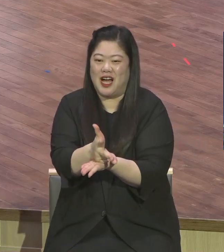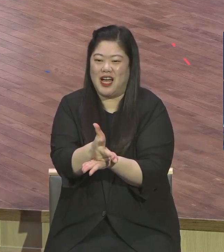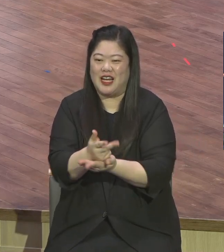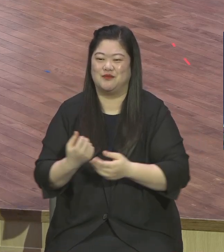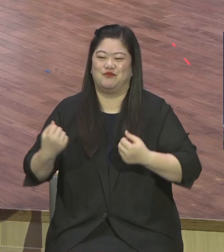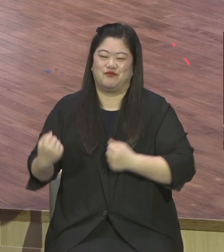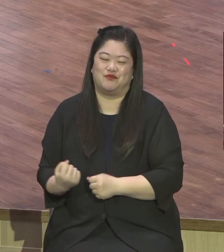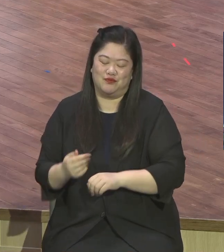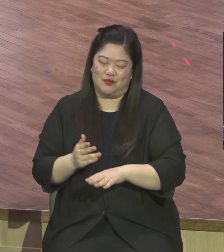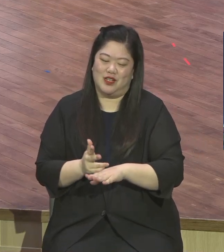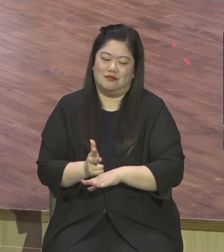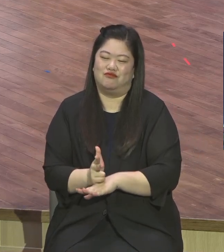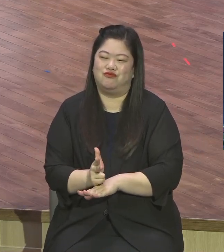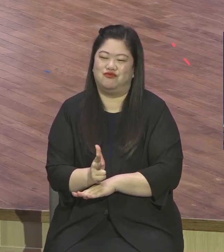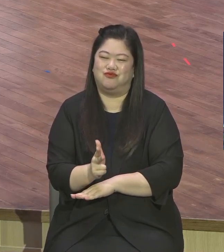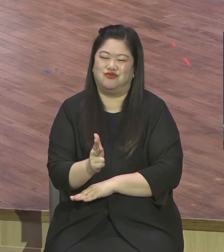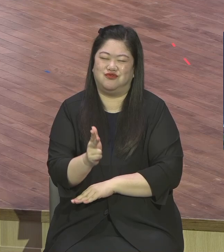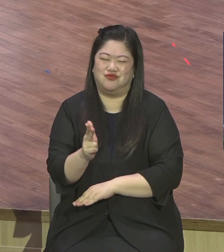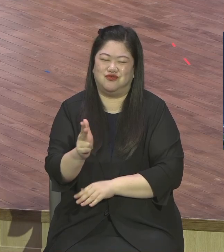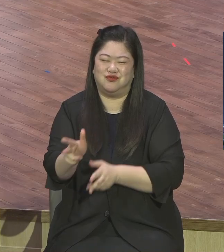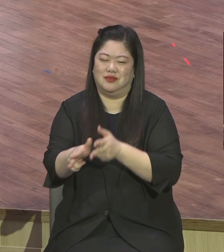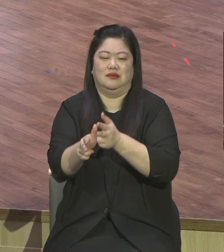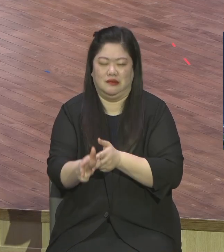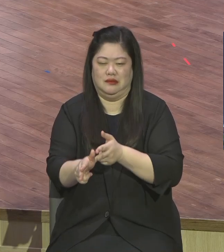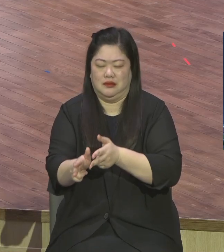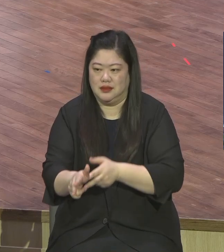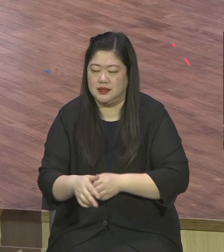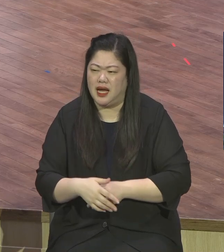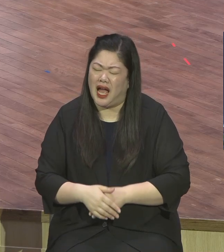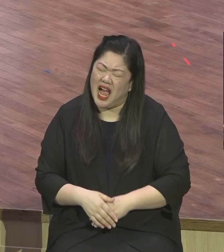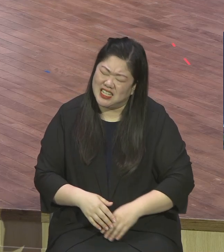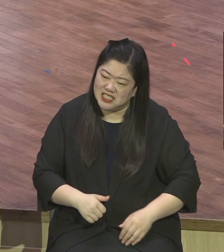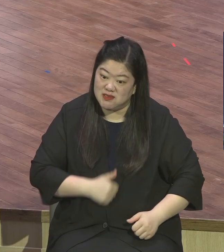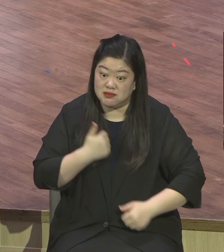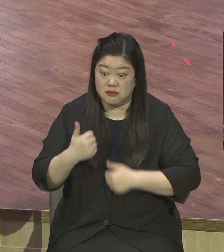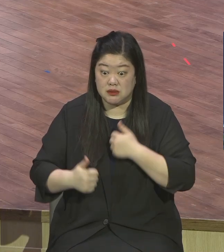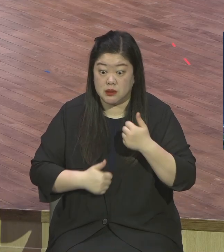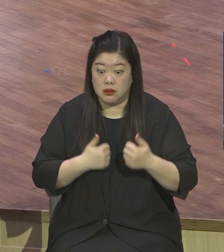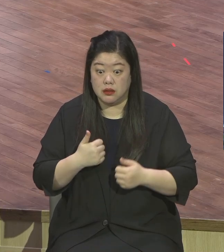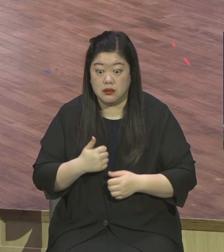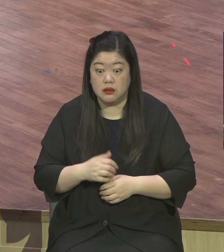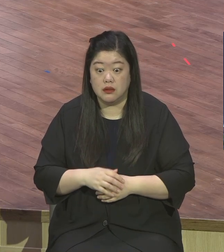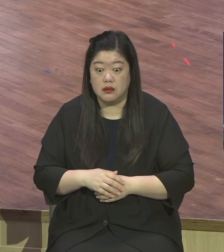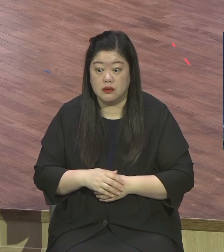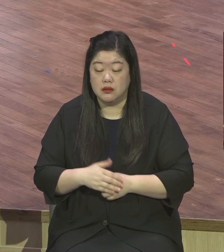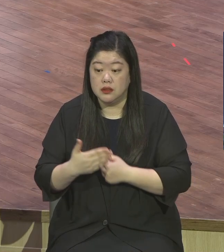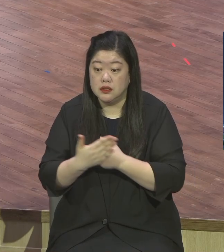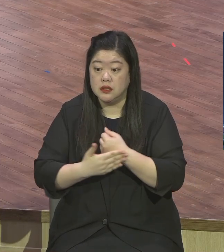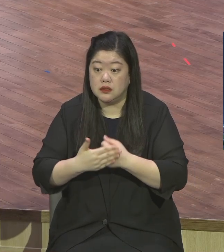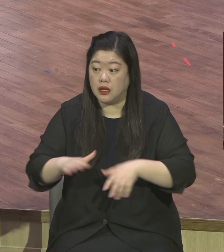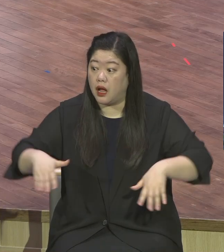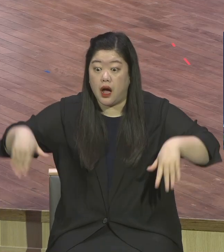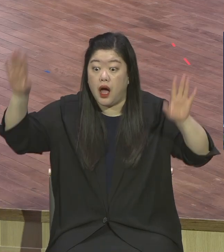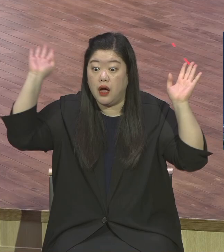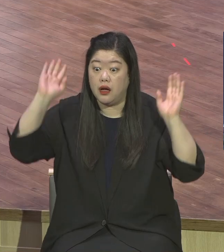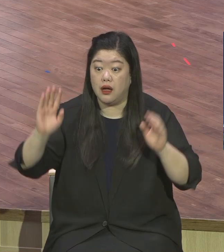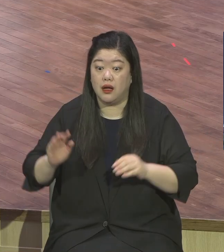차 빼다가 시험들어버려요 사단은 어떤 방법을 써서라고 별의별 방법을 다 써서 섭섭마귀를 집어넣어요